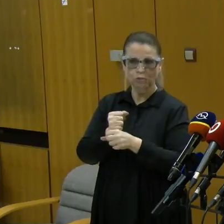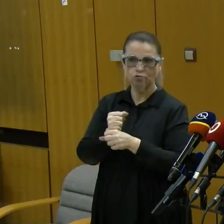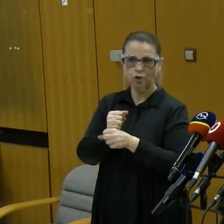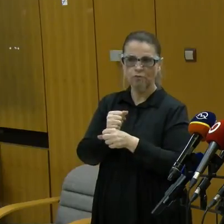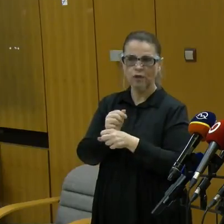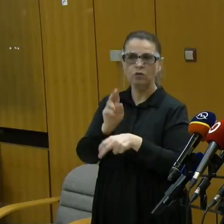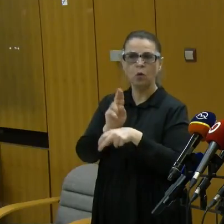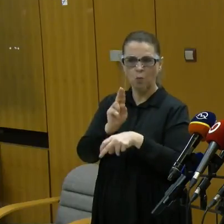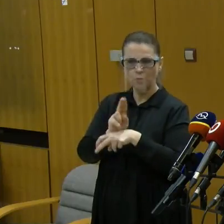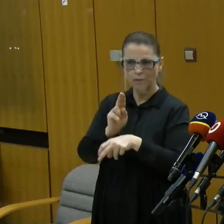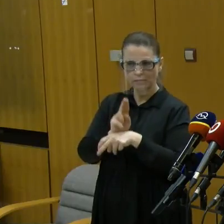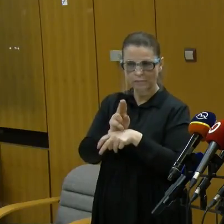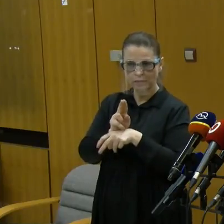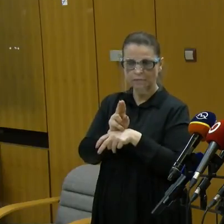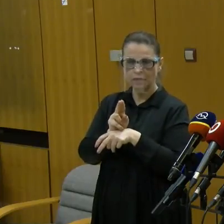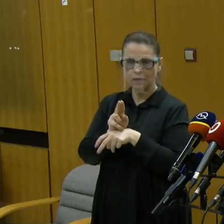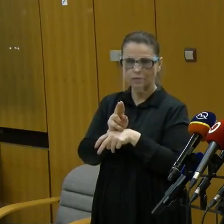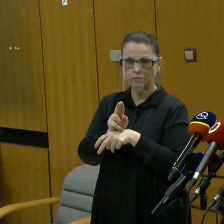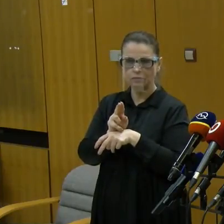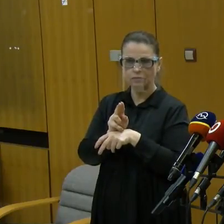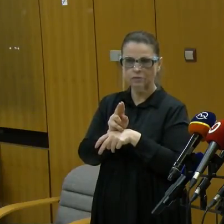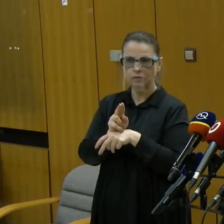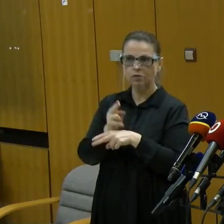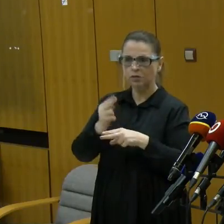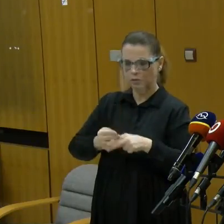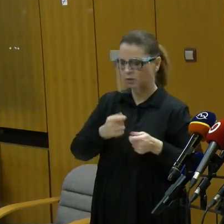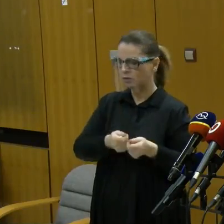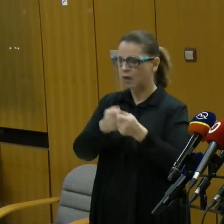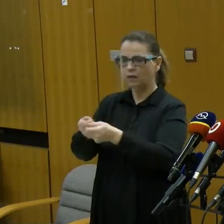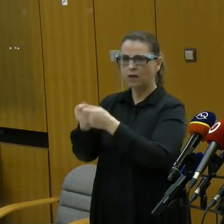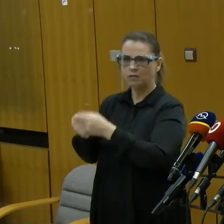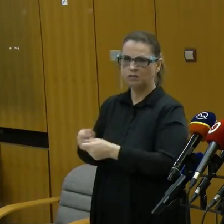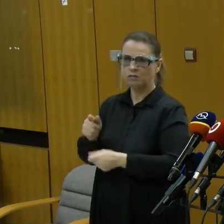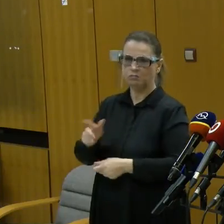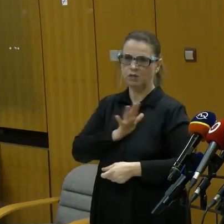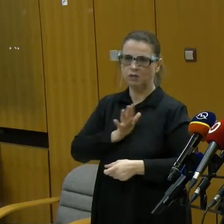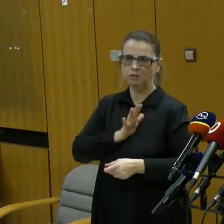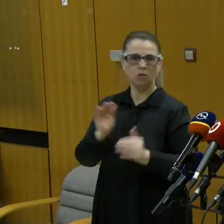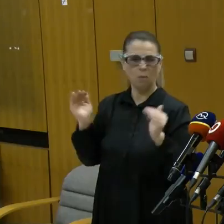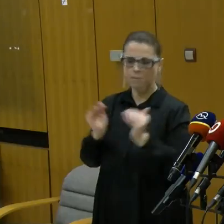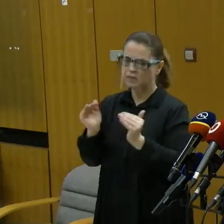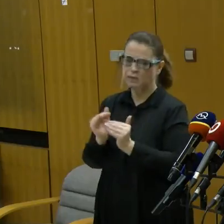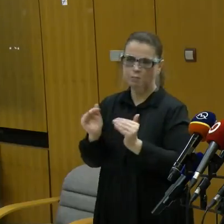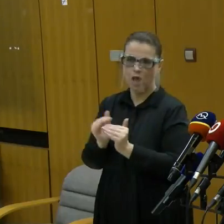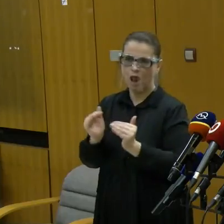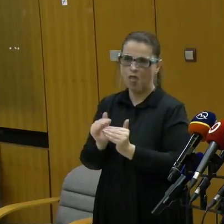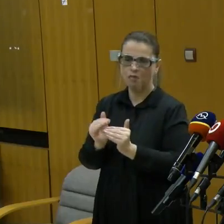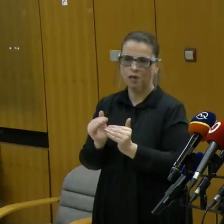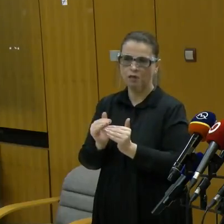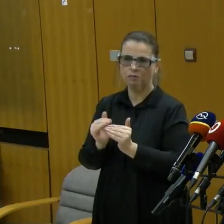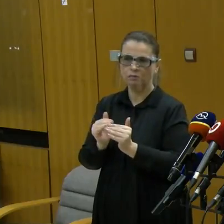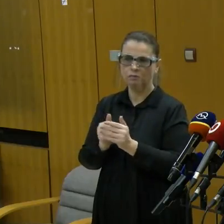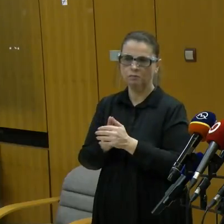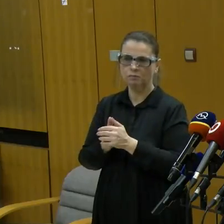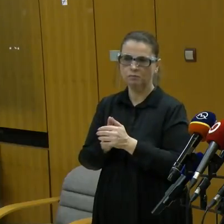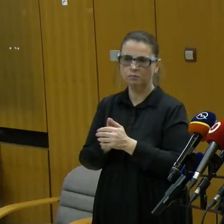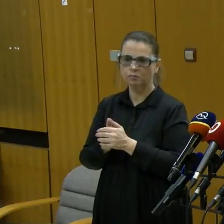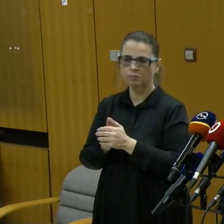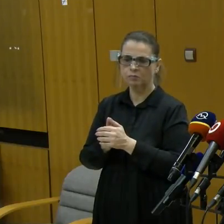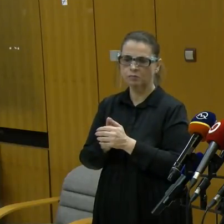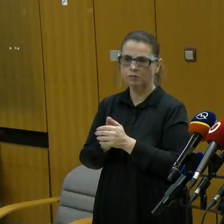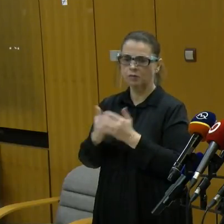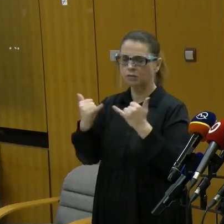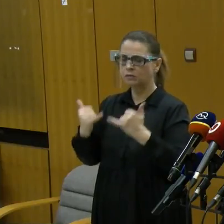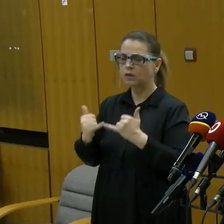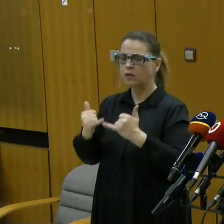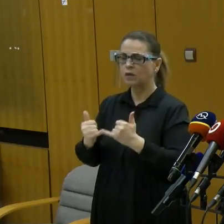epidemiologické opatrenia, tak to, že by sa nakazili, to riziko je minimálne. Takže teraz to naozaj zostáva v tejto polohe